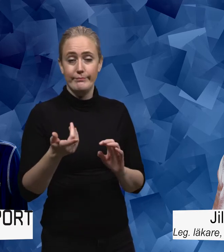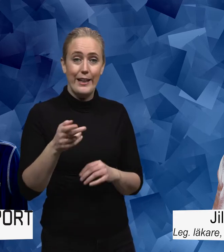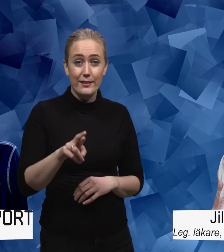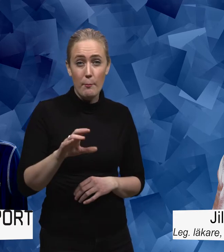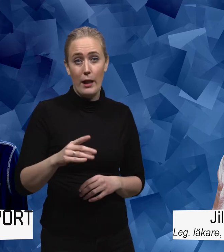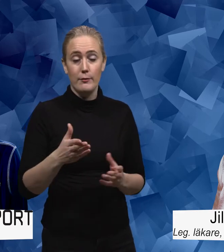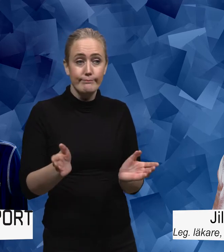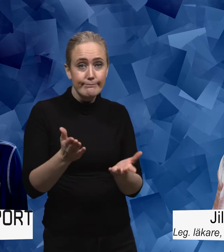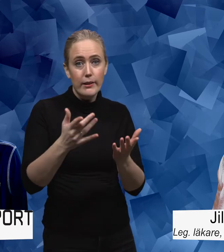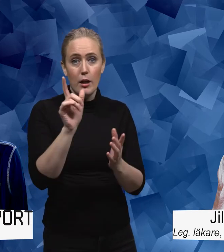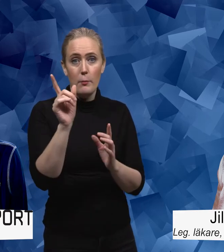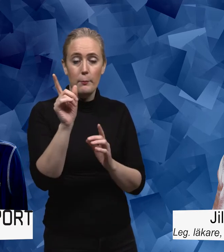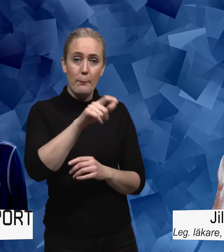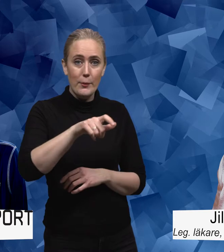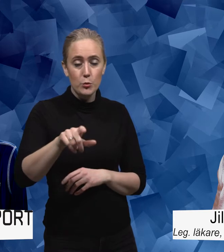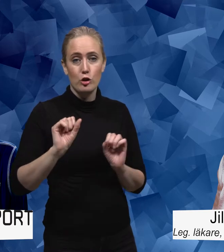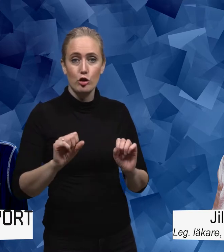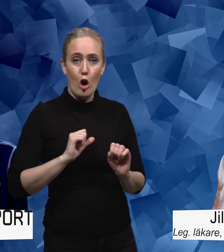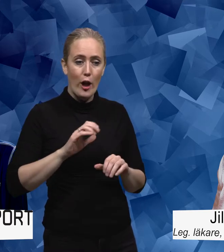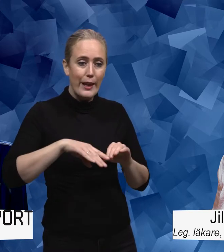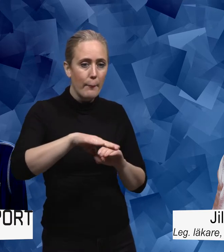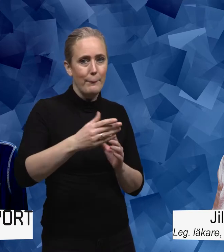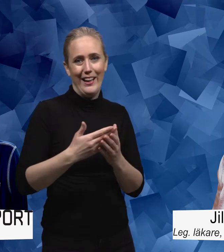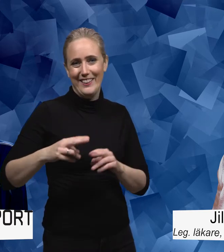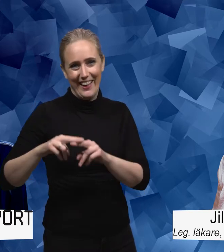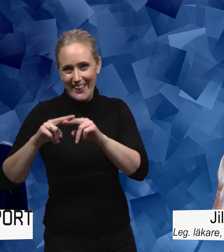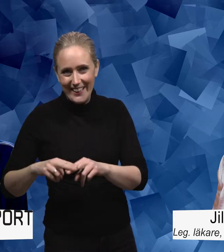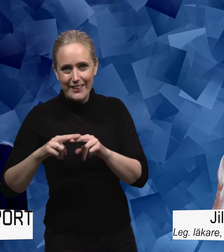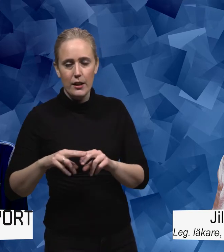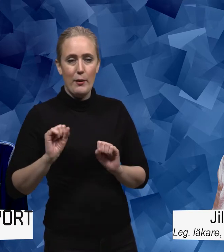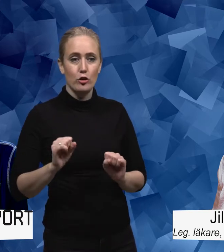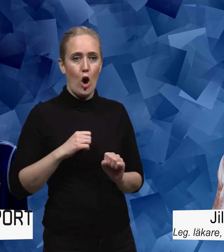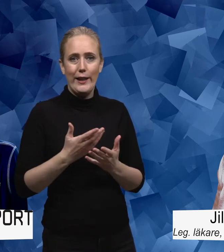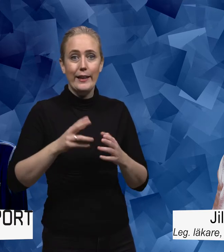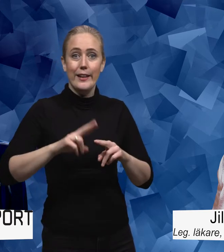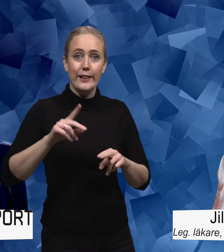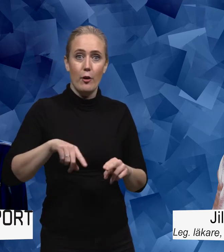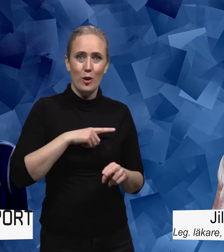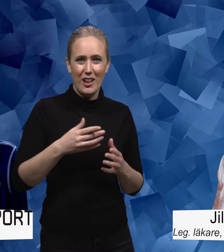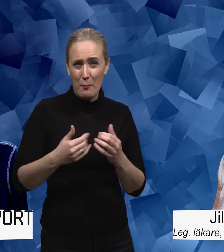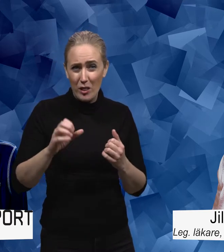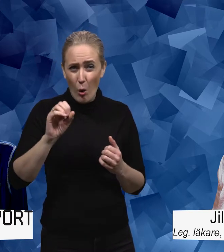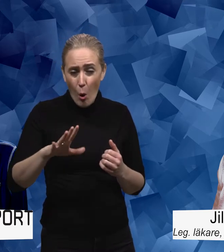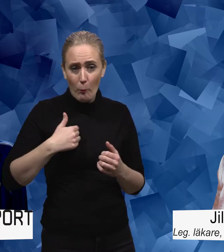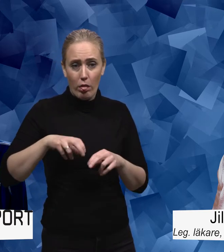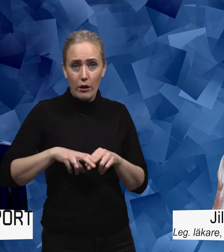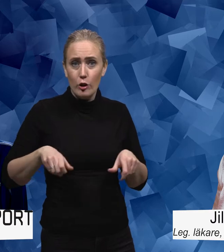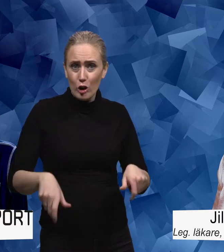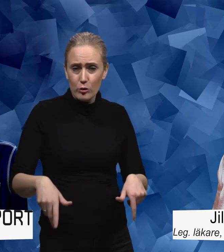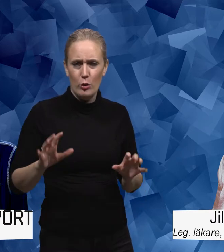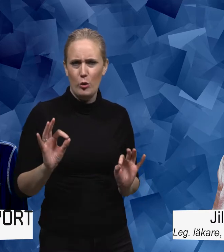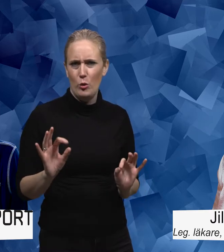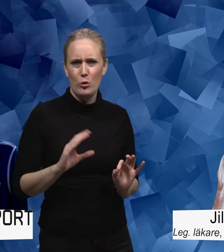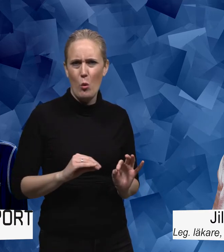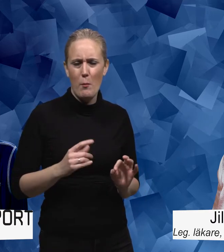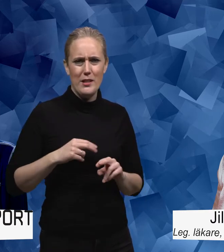trappan istället för hissen och stillasittande när man sitter i rullstol. Det blir lite knas med begreppen. Jag tror inte att man känner sig träffad